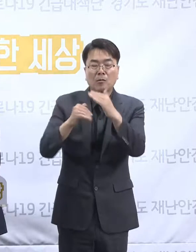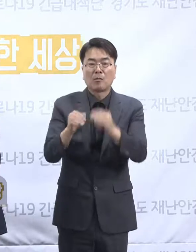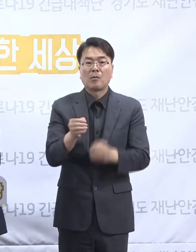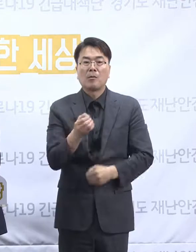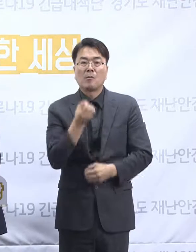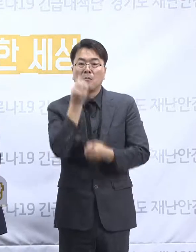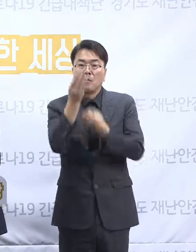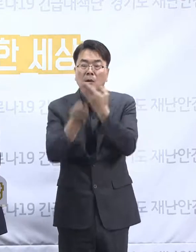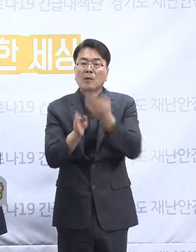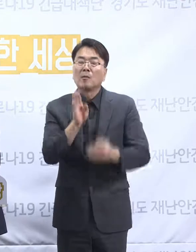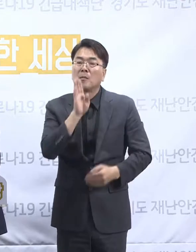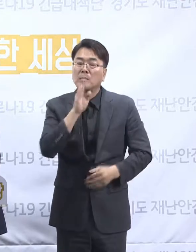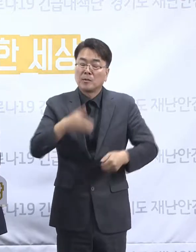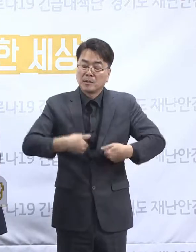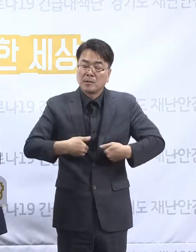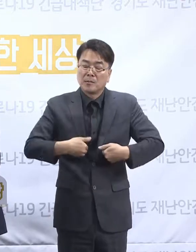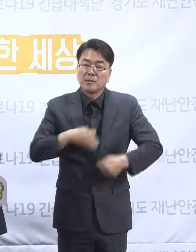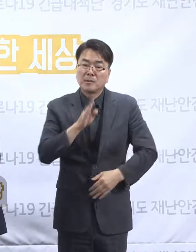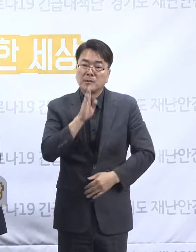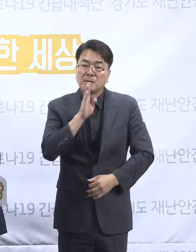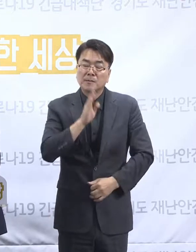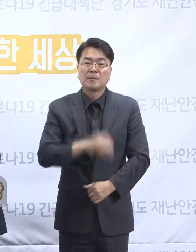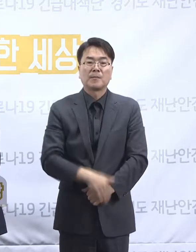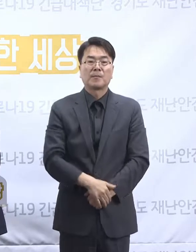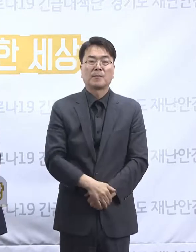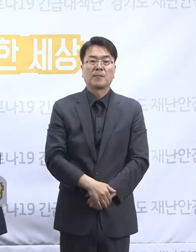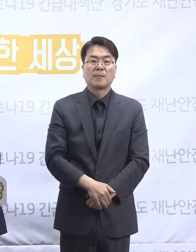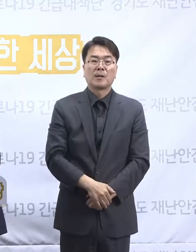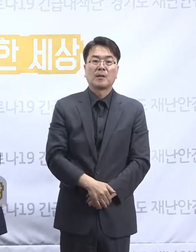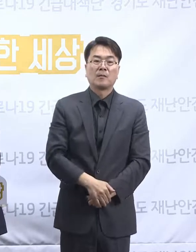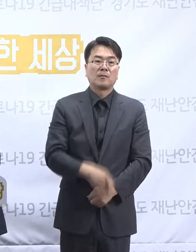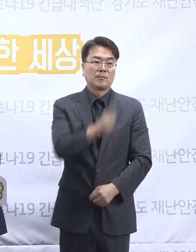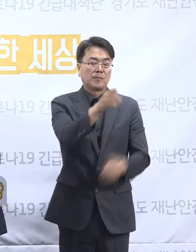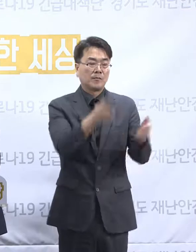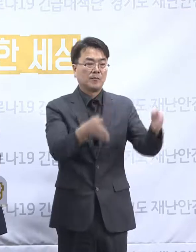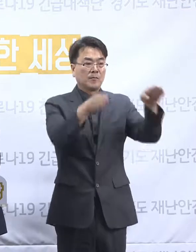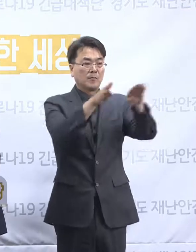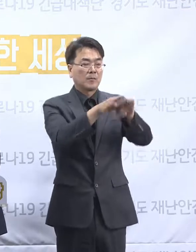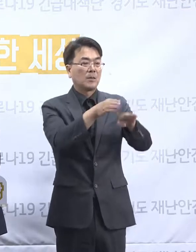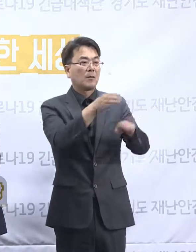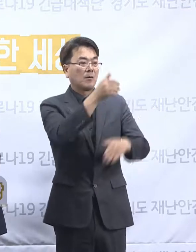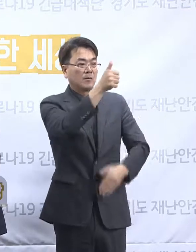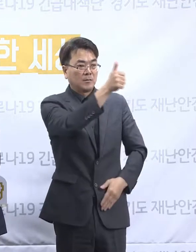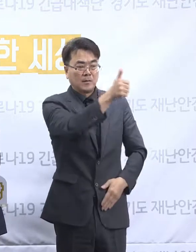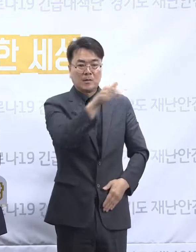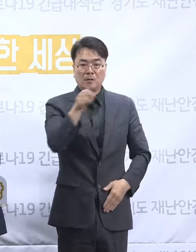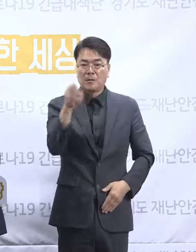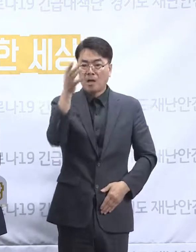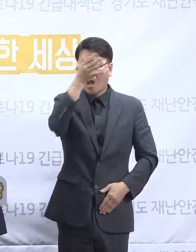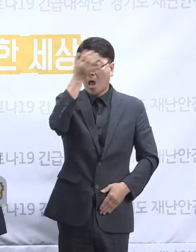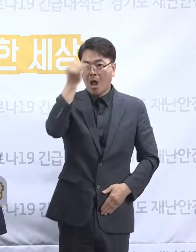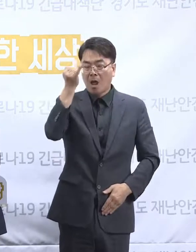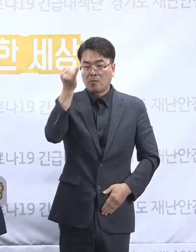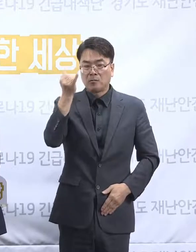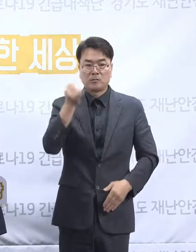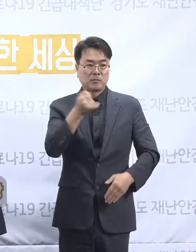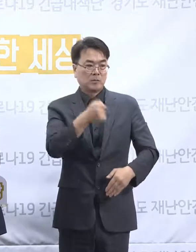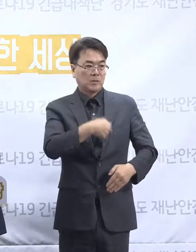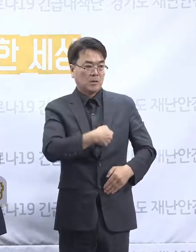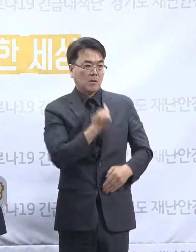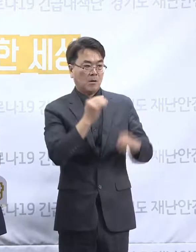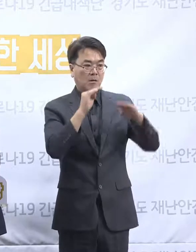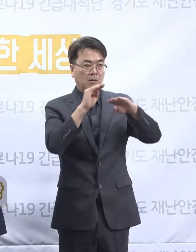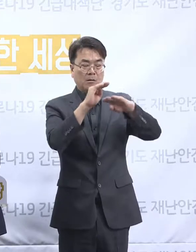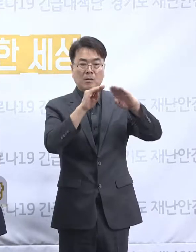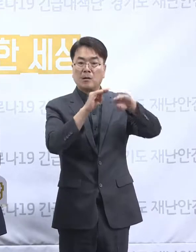이분들이 이 시설장이 자기 차에다가 할머니들을 모시고 그러니까 휘일체로